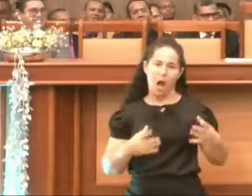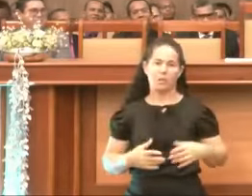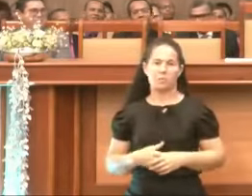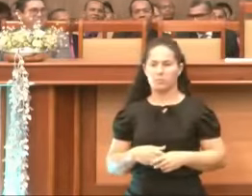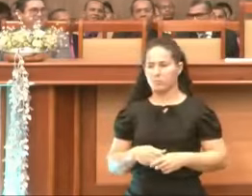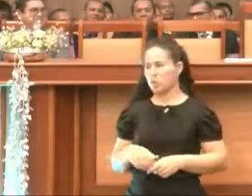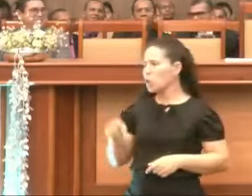Pastorzinho.